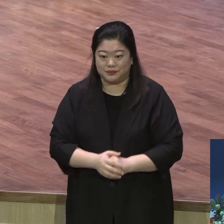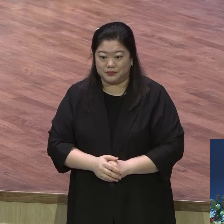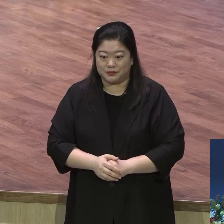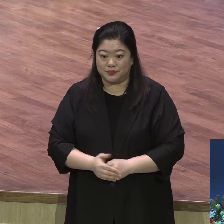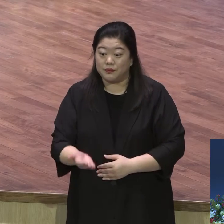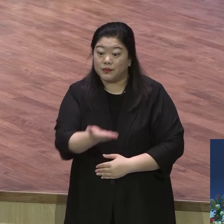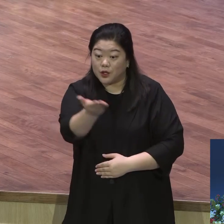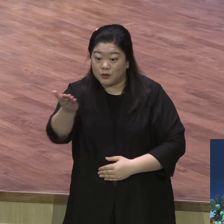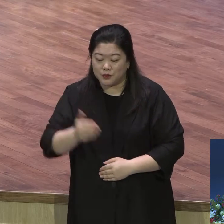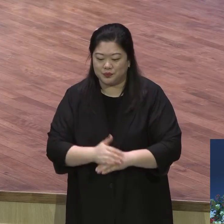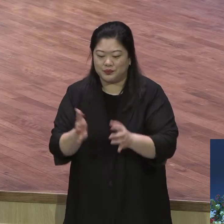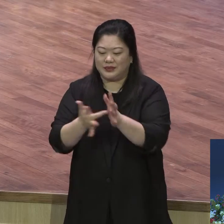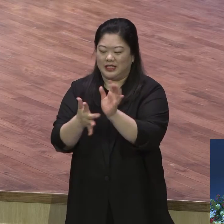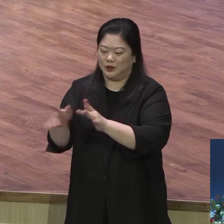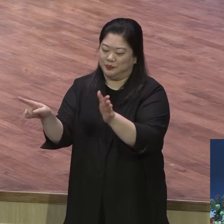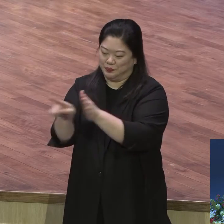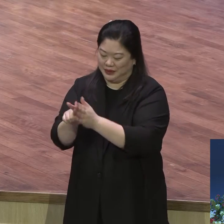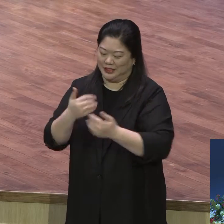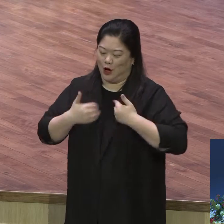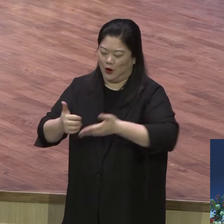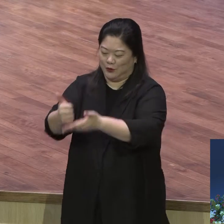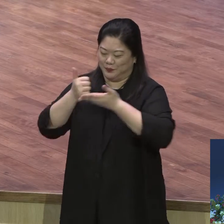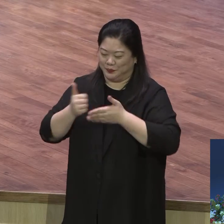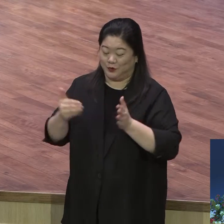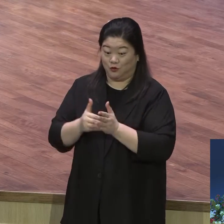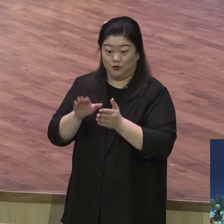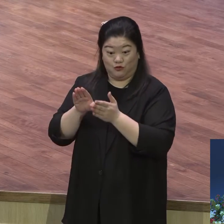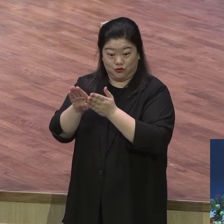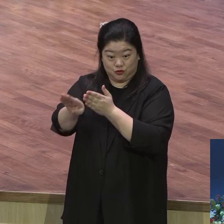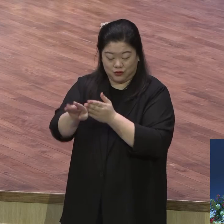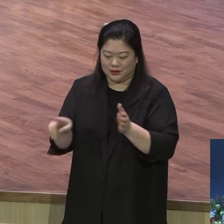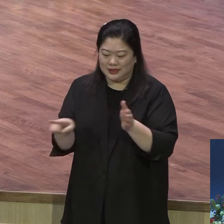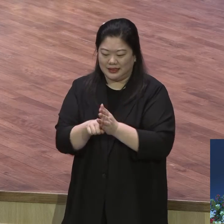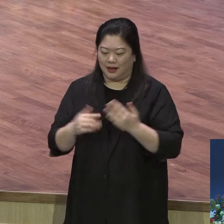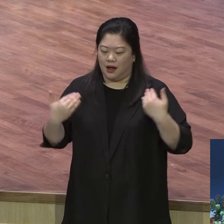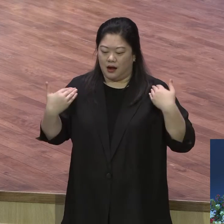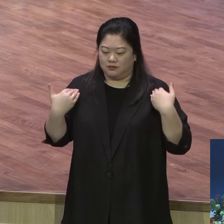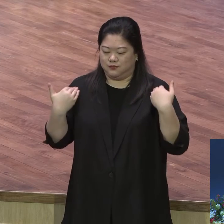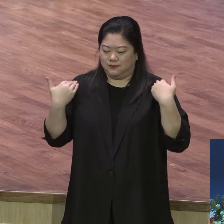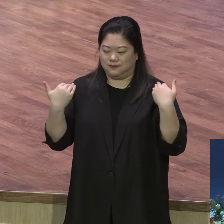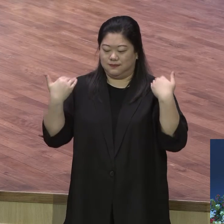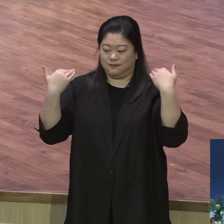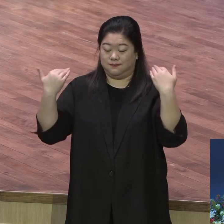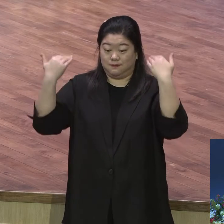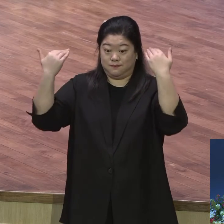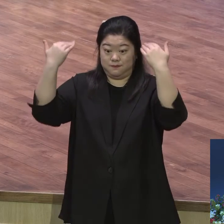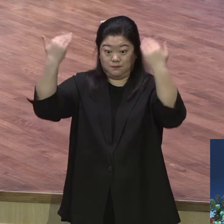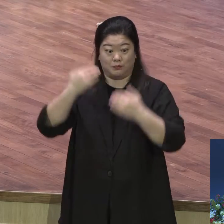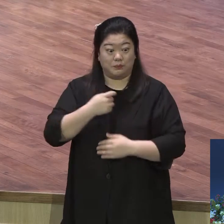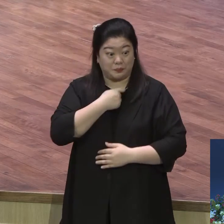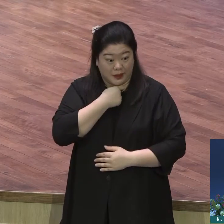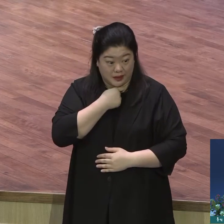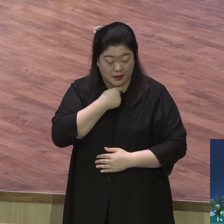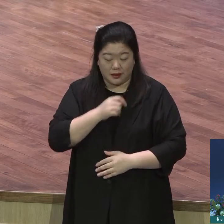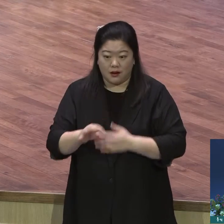흔들리지 않고 신앙이 계속해서 그렇게 성장하기 위해서로 중요한 것이 뭐냐.